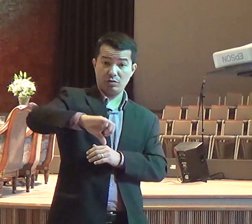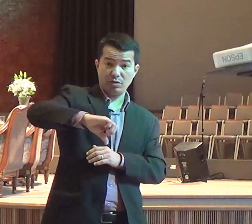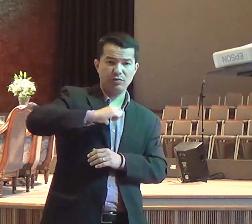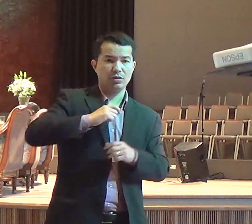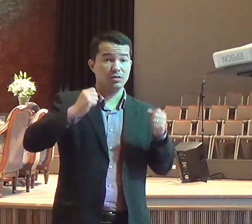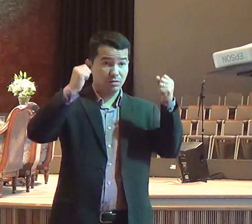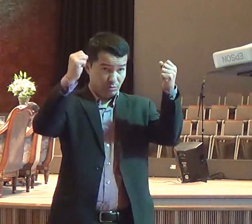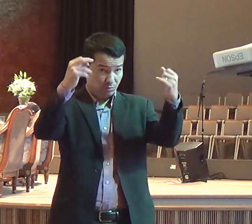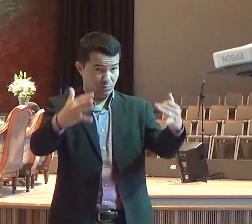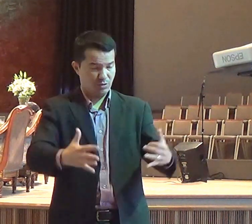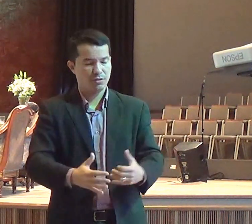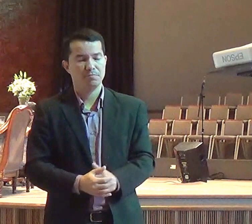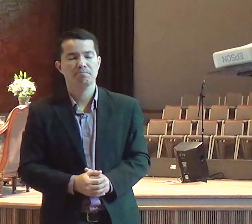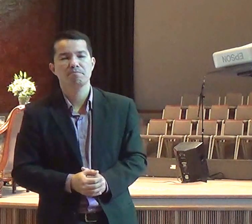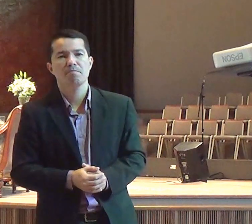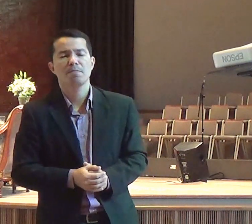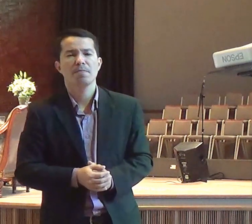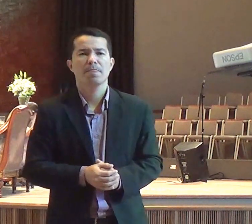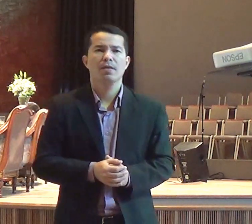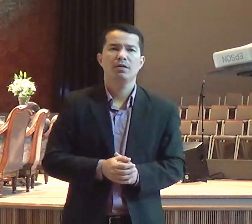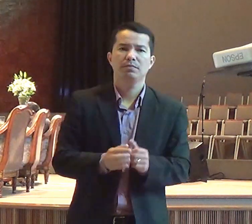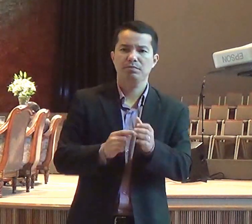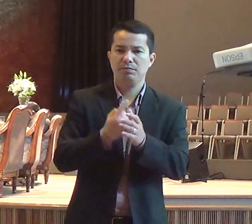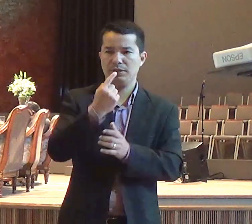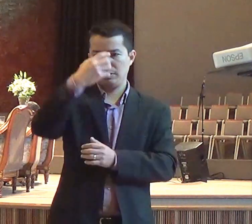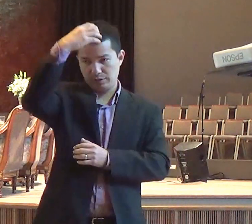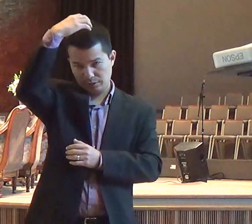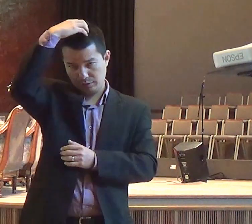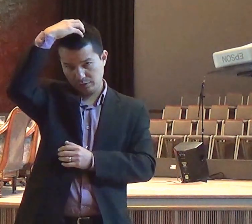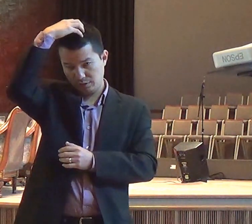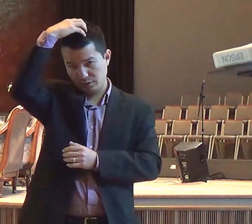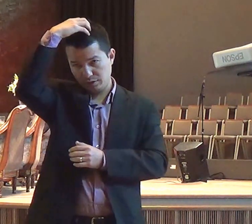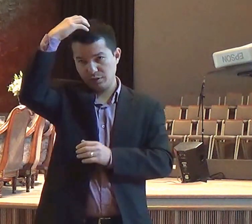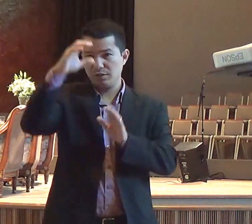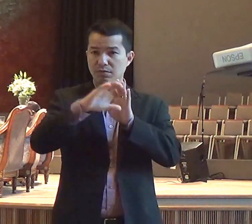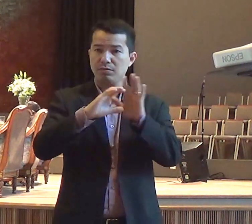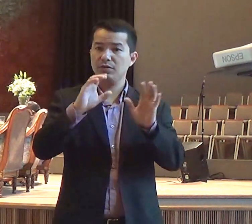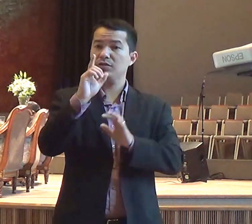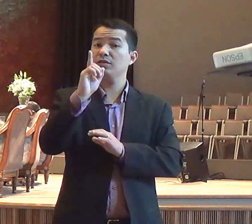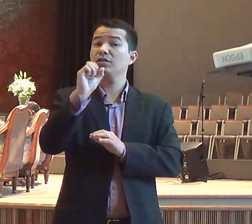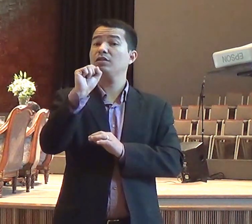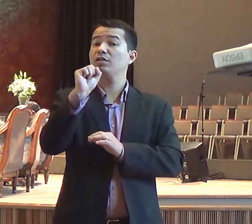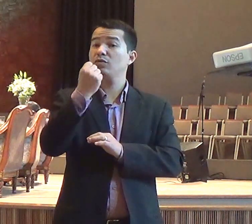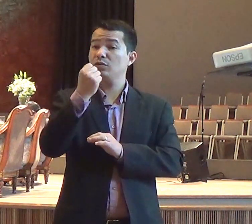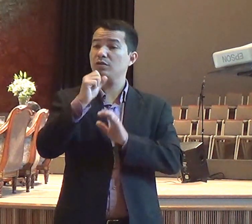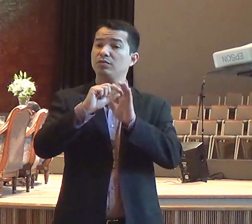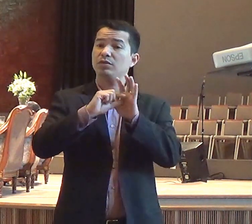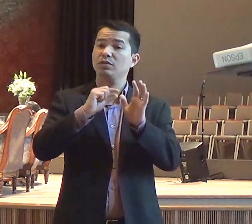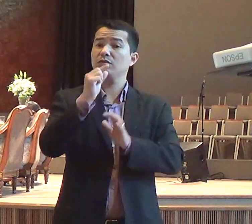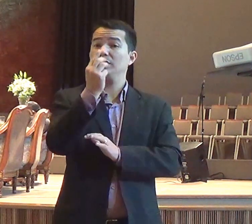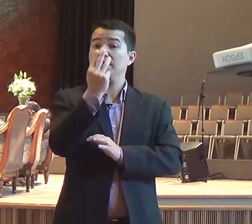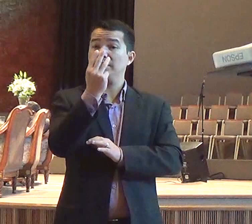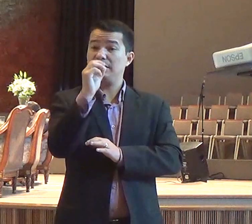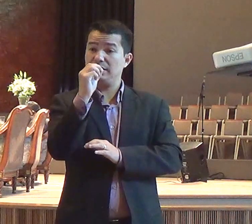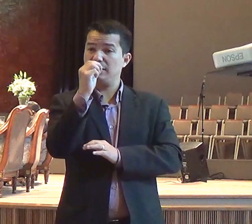Senhor vai nos dizer assim, 1ª Reis, 18, versículos 30 até o verso